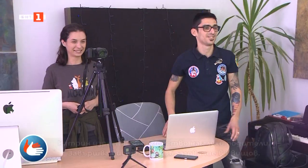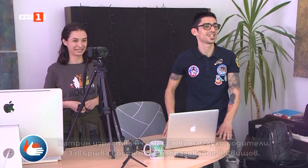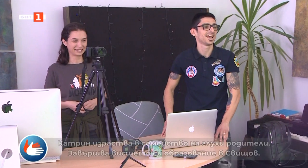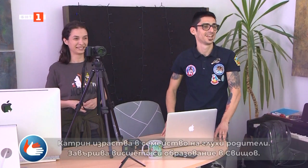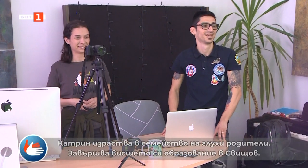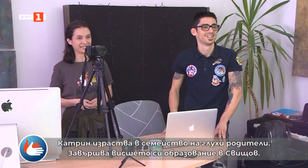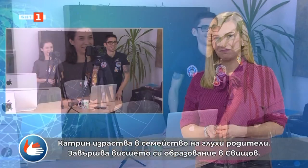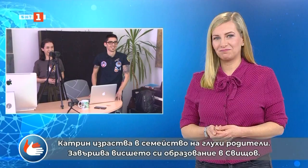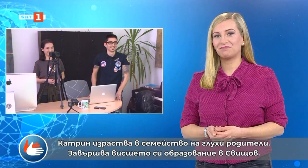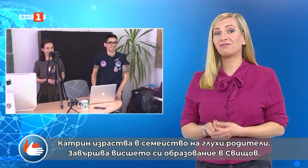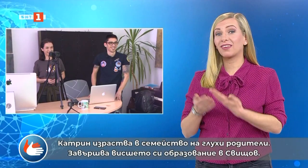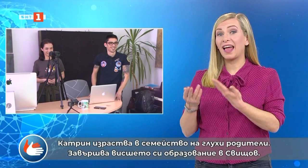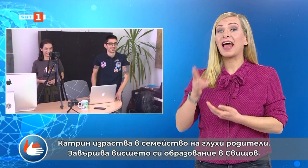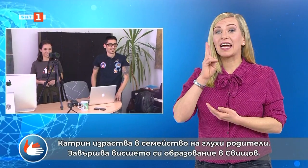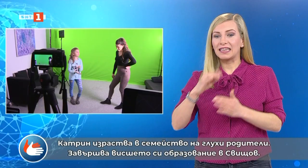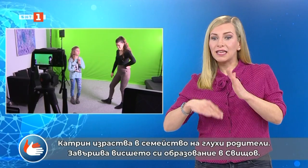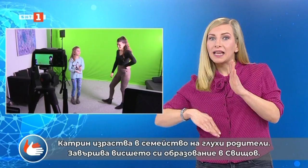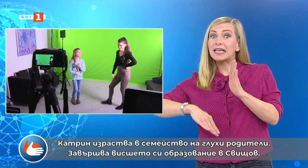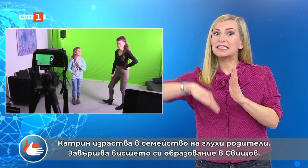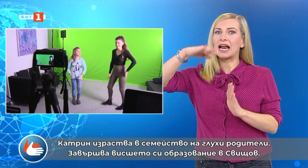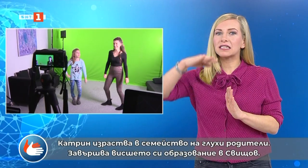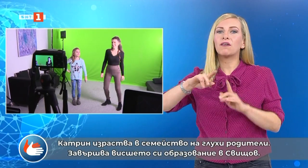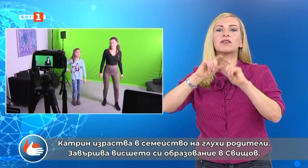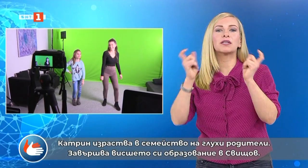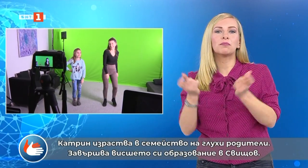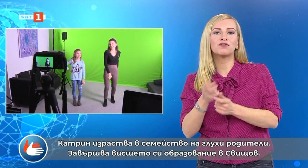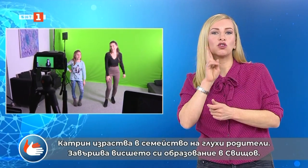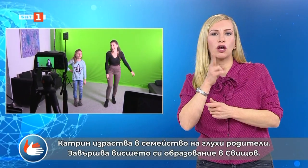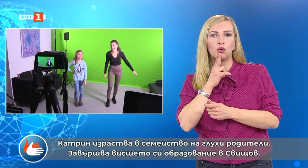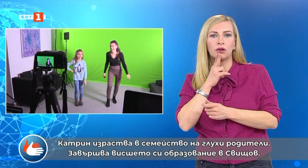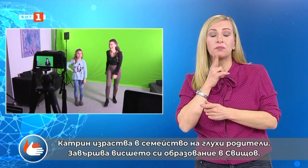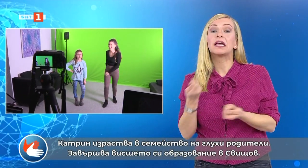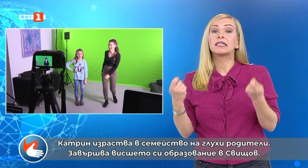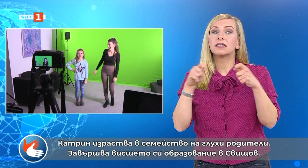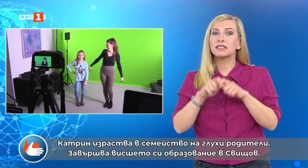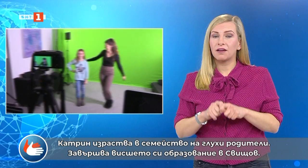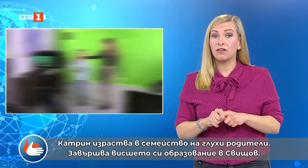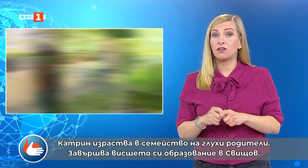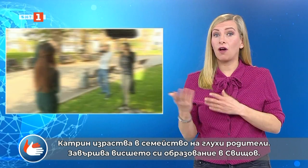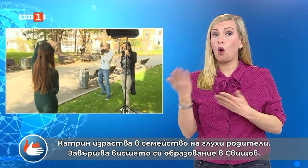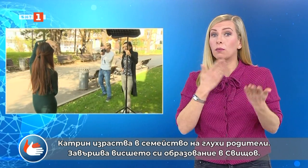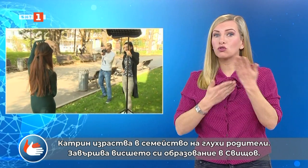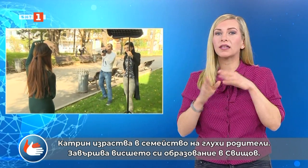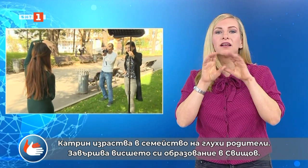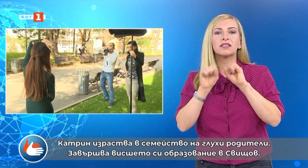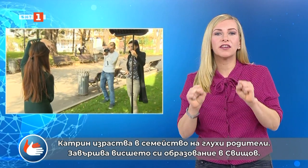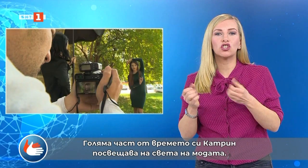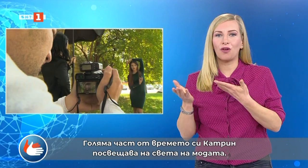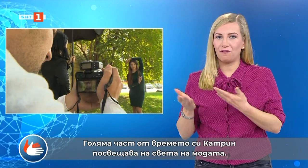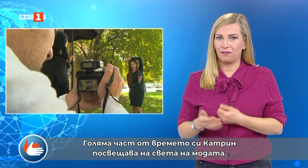Катрин израства в семейство на глухи родители. Завършва висшето си образование в Свищтов. Голяма част